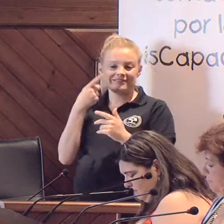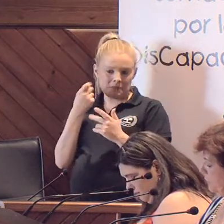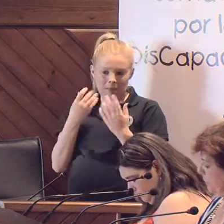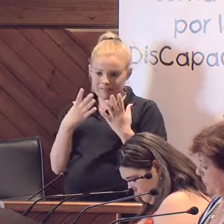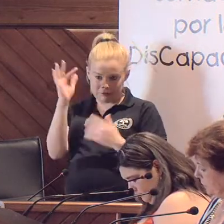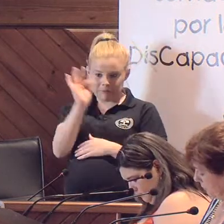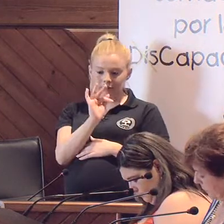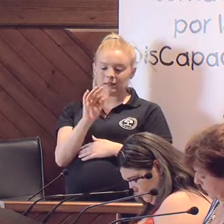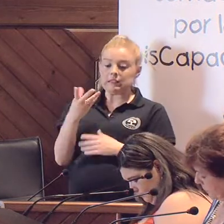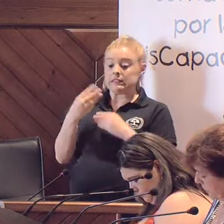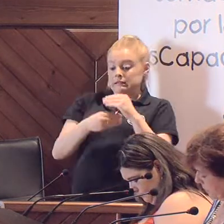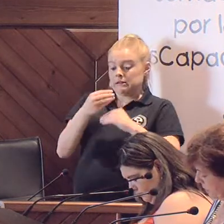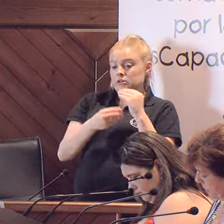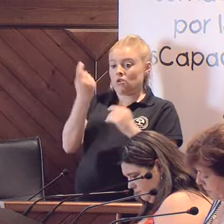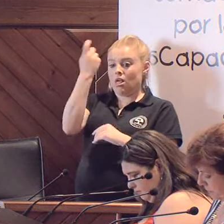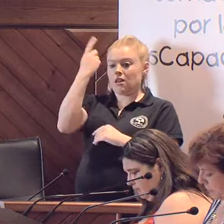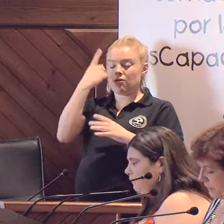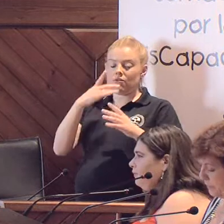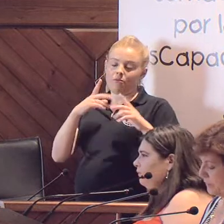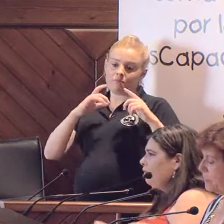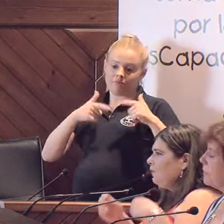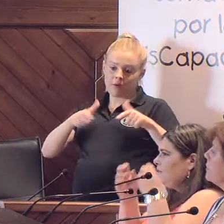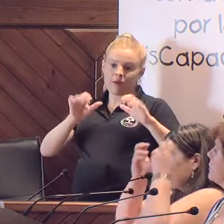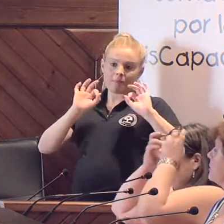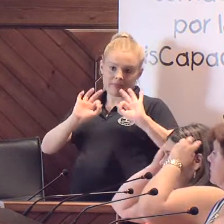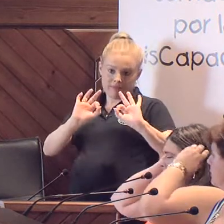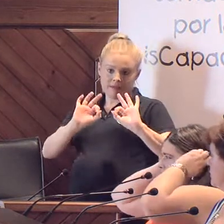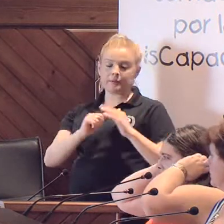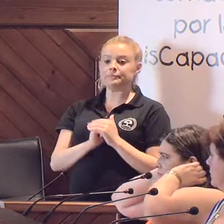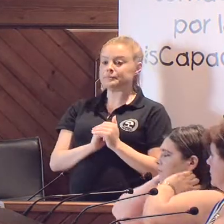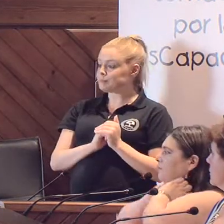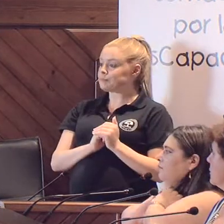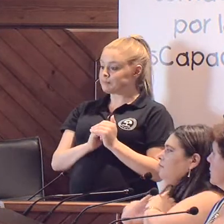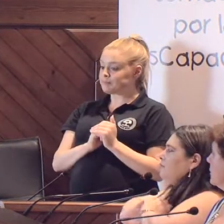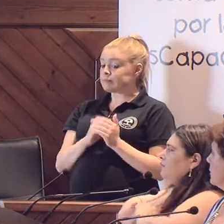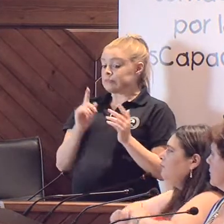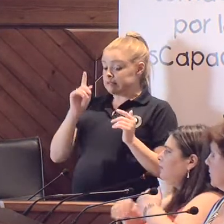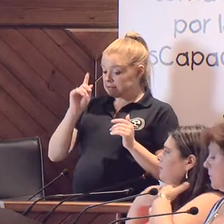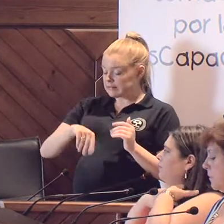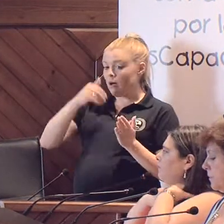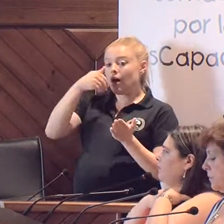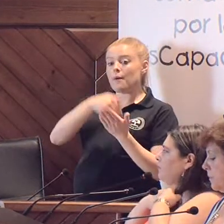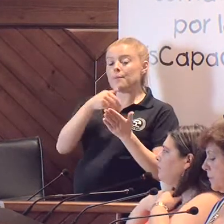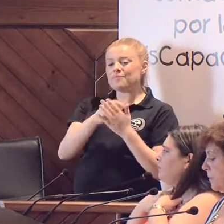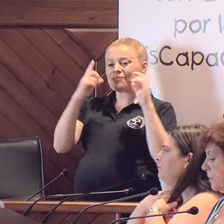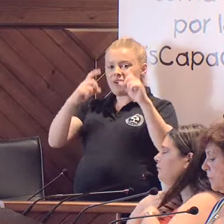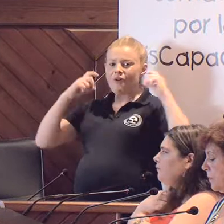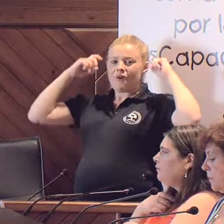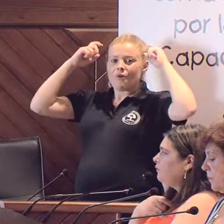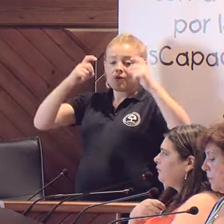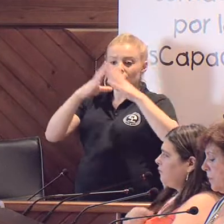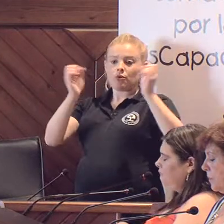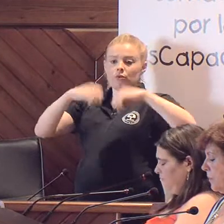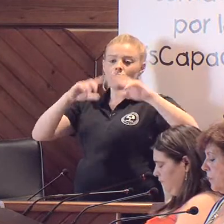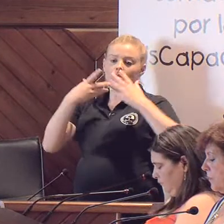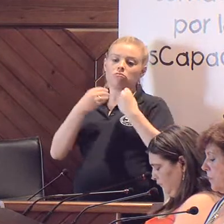alumnos de la aula específica. Y, bueno, pues, también ellos nos pedían aún el esfuerzo de trabajar en convenios